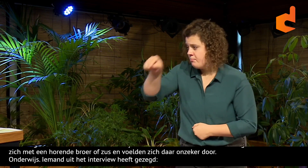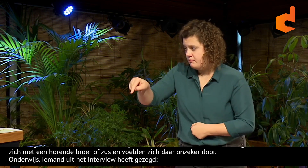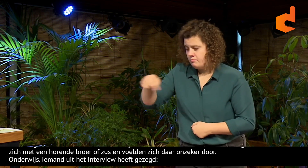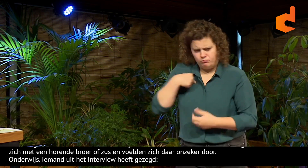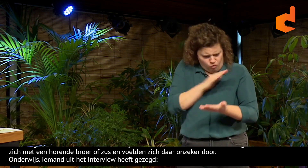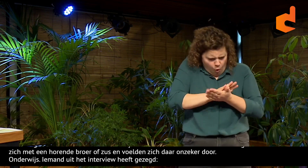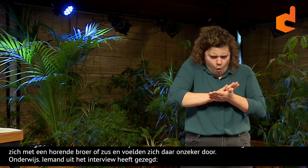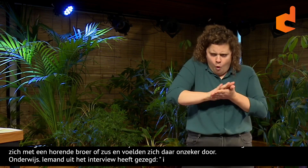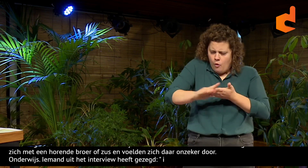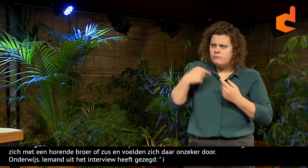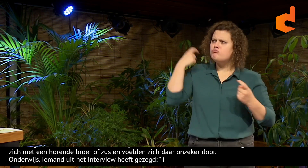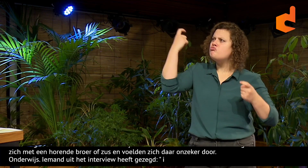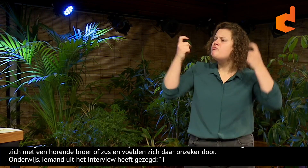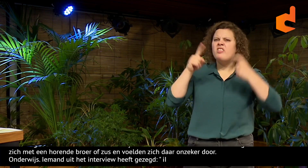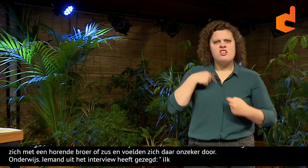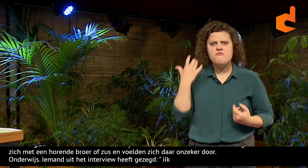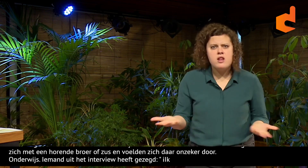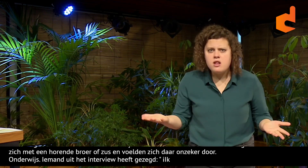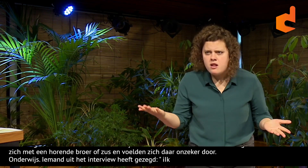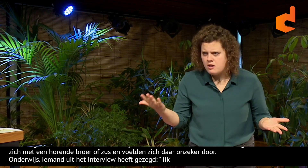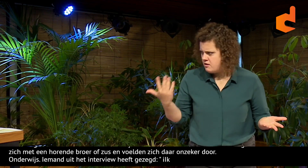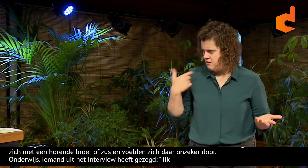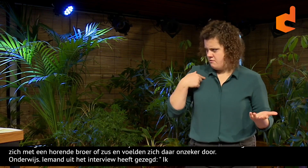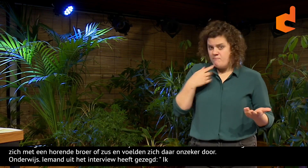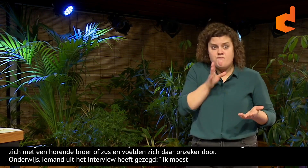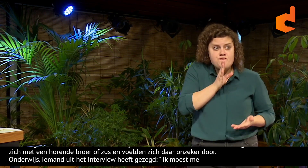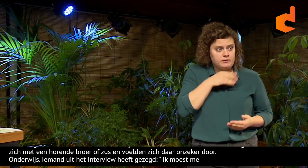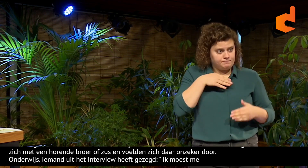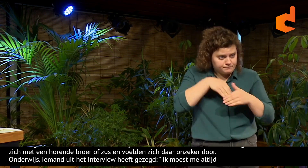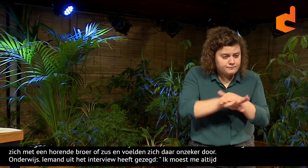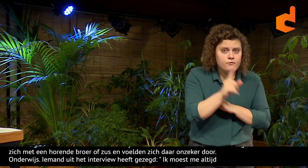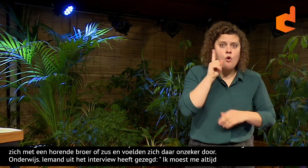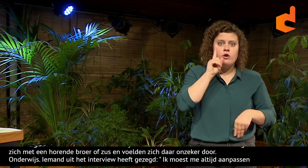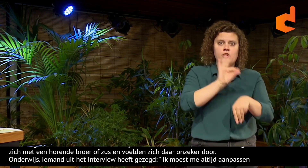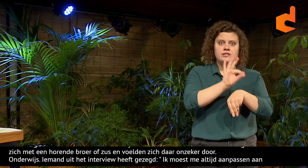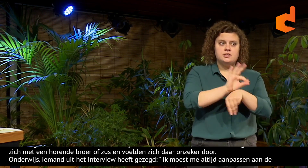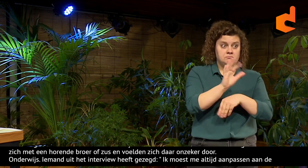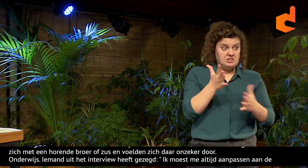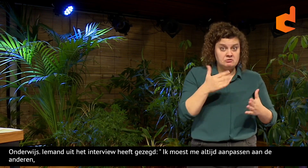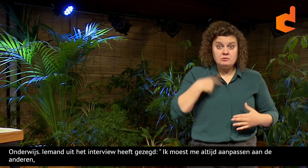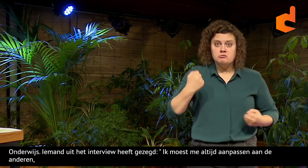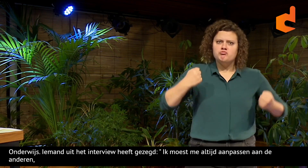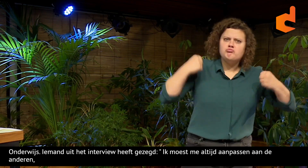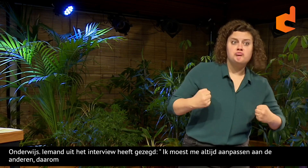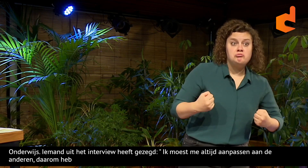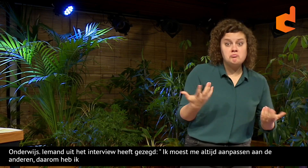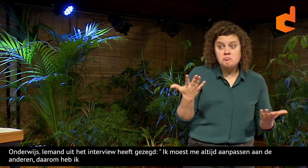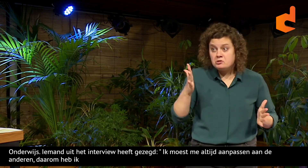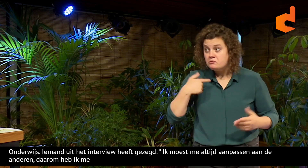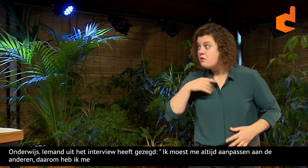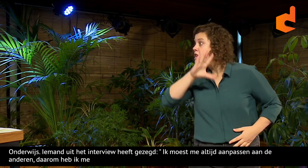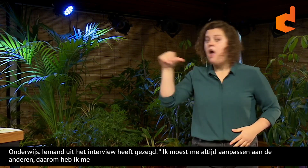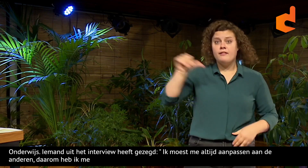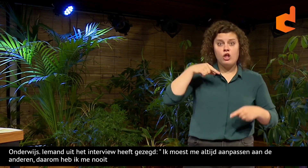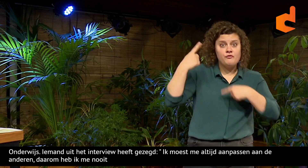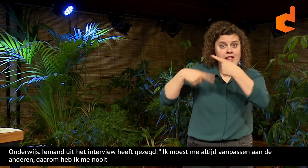Ik moest me altijd aanpassen aan de anderen. Daarom heb ik nooit echt nagedacht over wat ik wil. Als ik op een dove school had gezeten, was ik